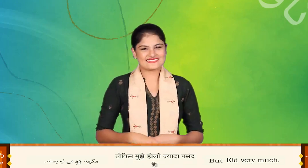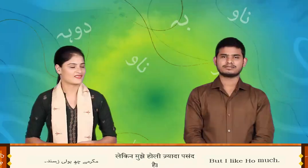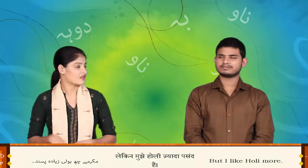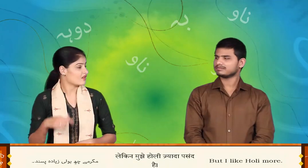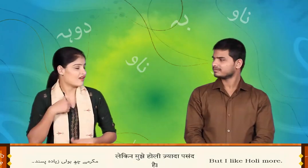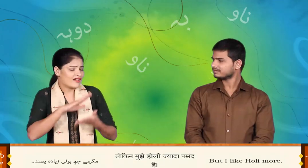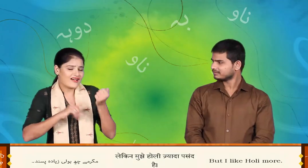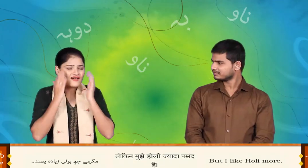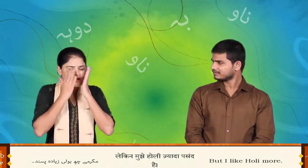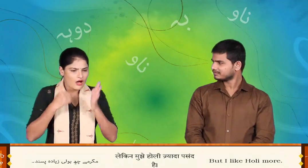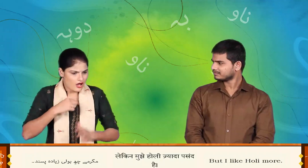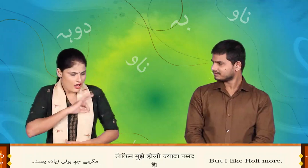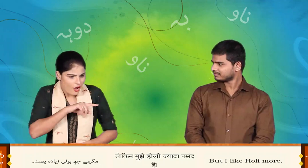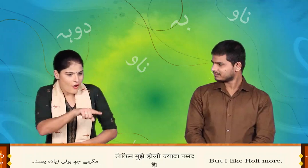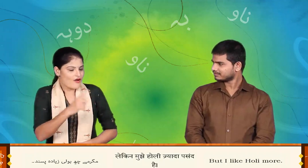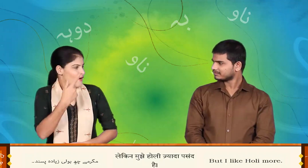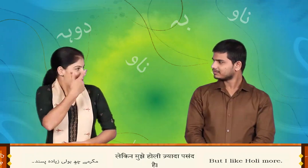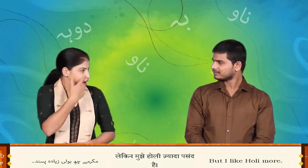हूली मन्स चे अस रंगन गिंदा